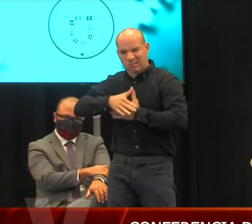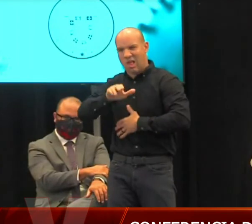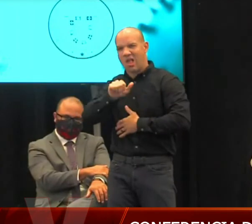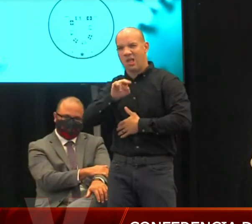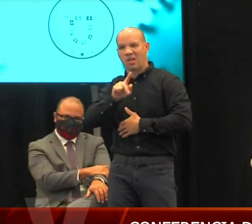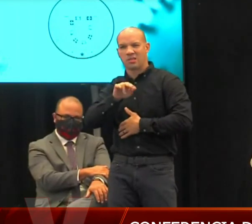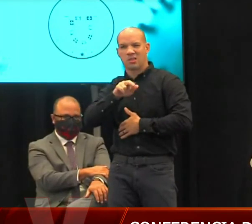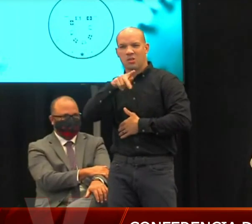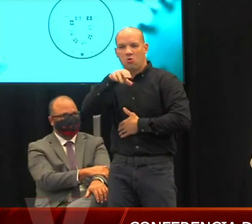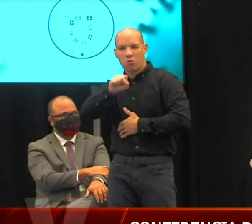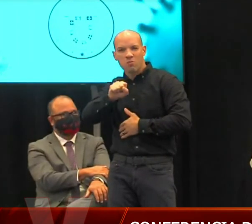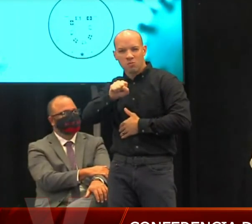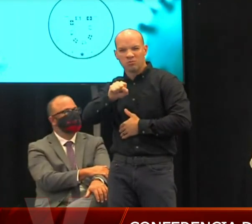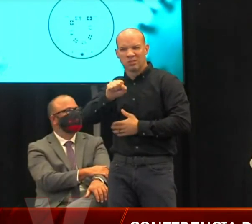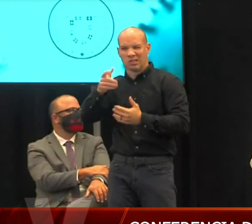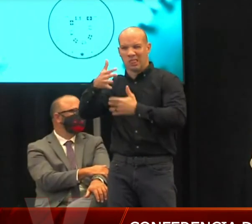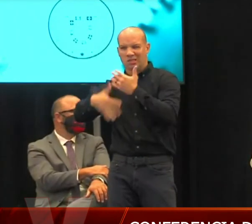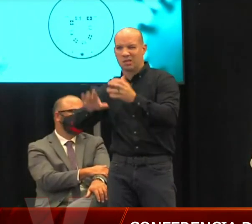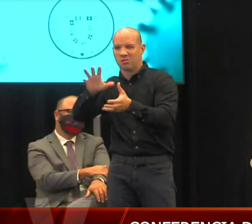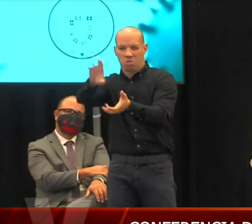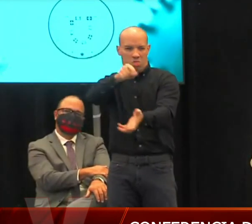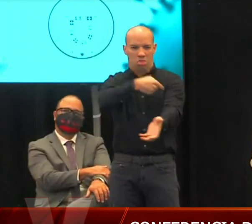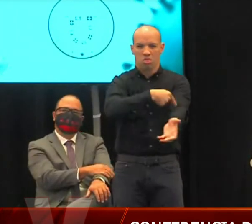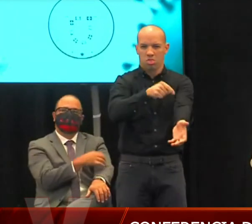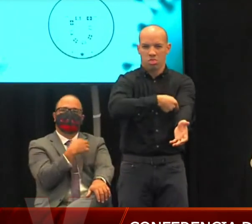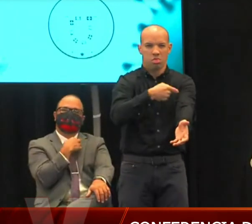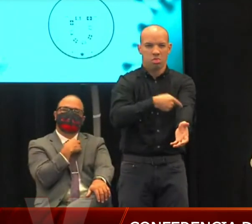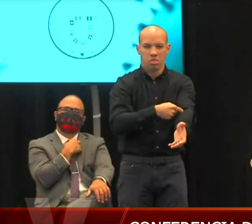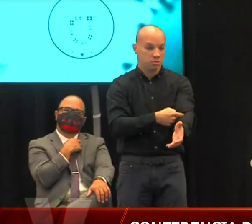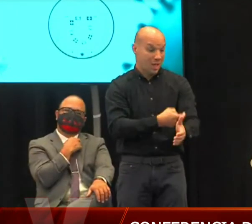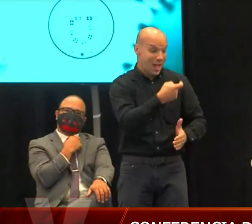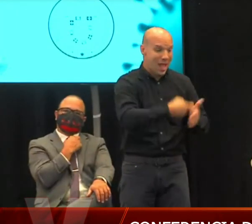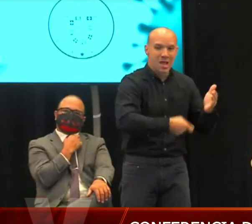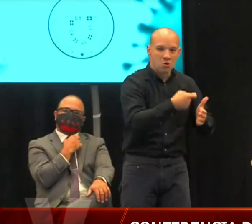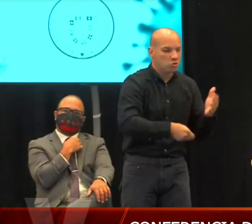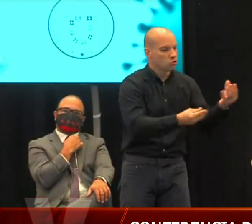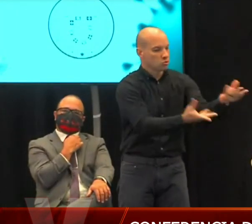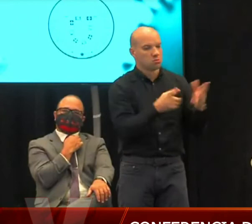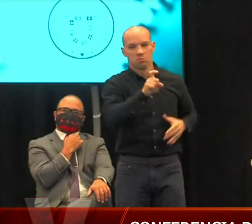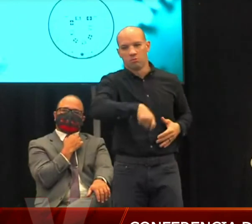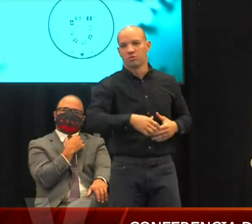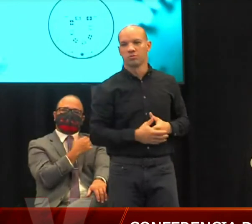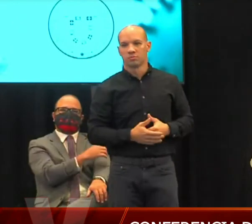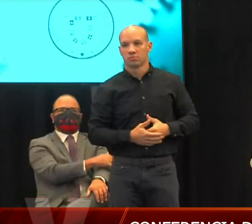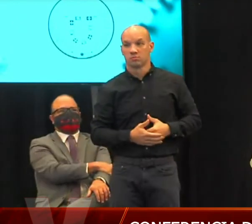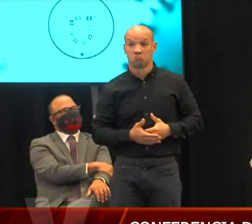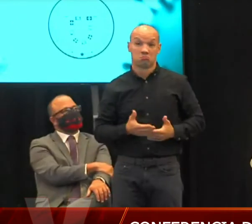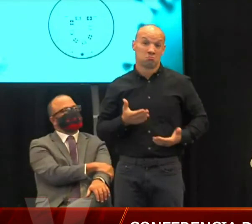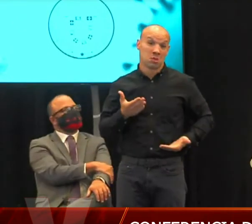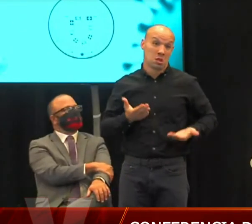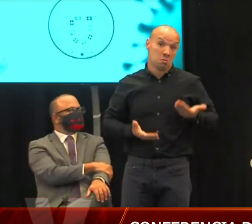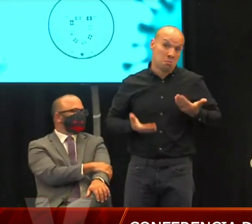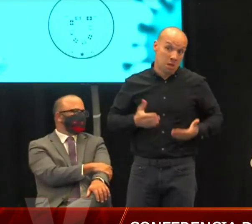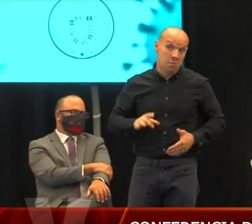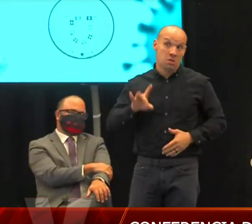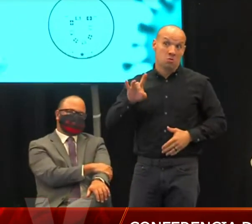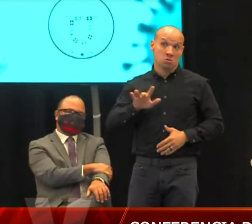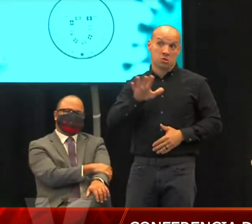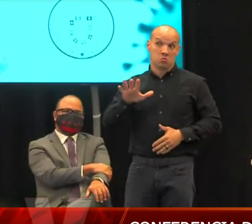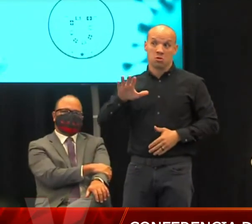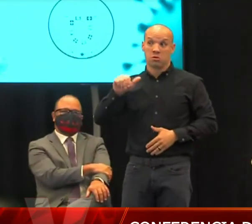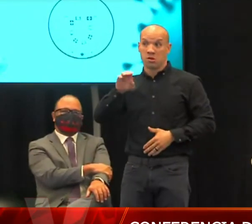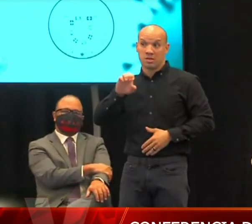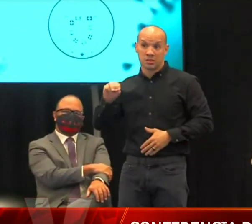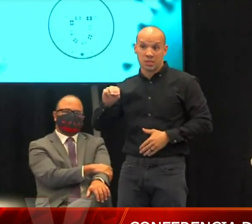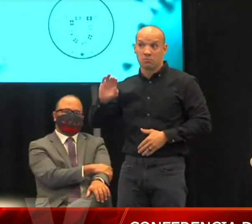puede ser 750 dólares lo que está correspondiendo el gobierno federal posiblemente no sea 84 lo que nos cuesta en asem que es el gobierno